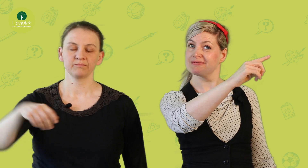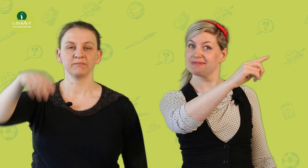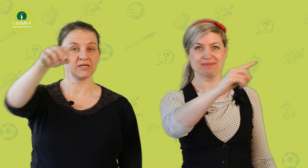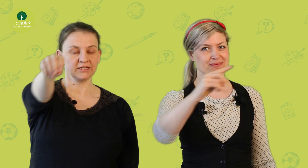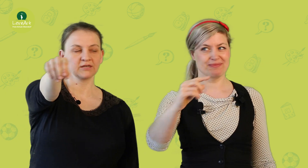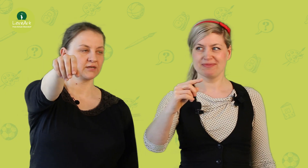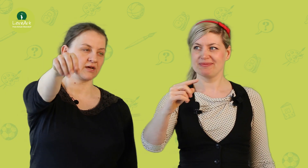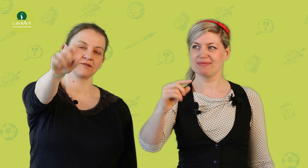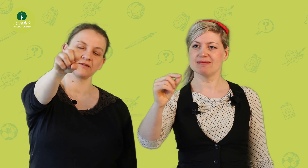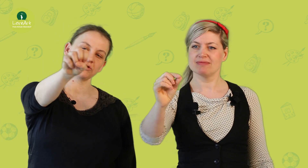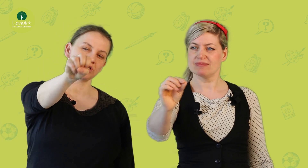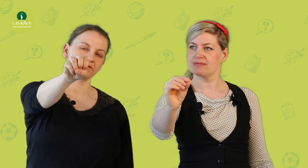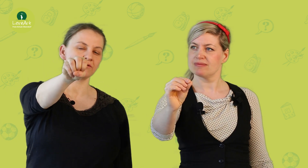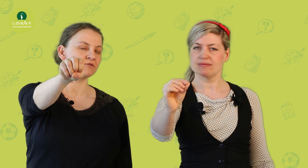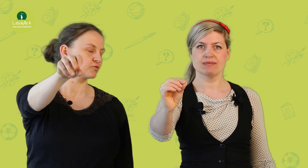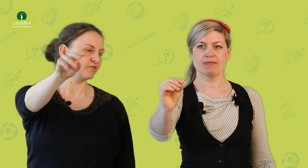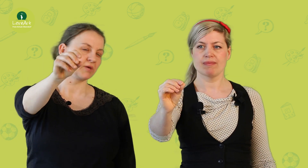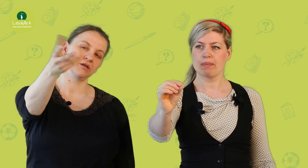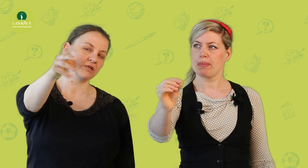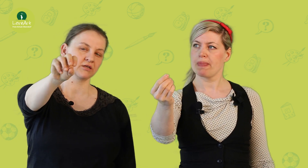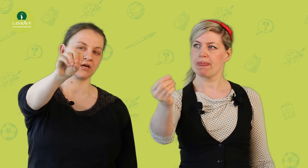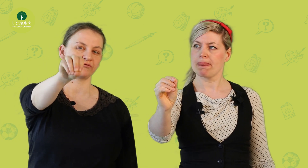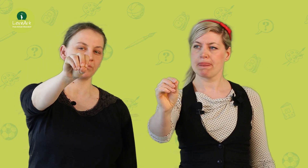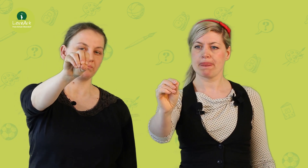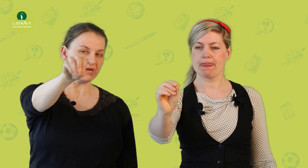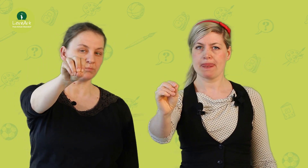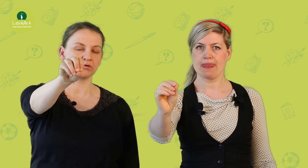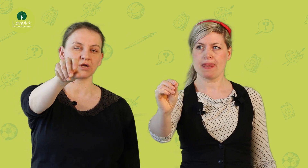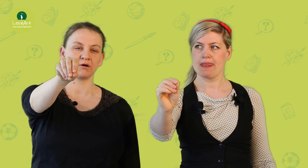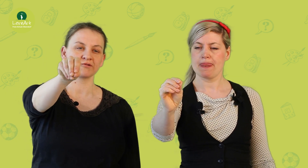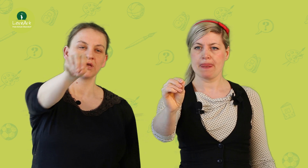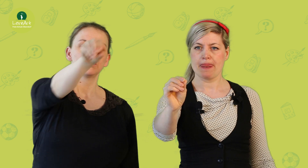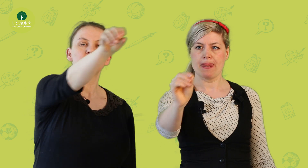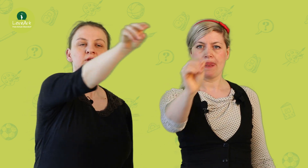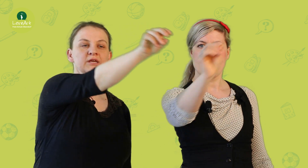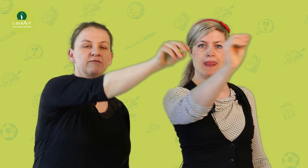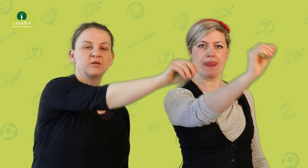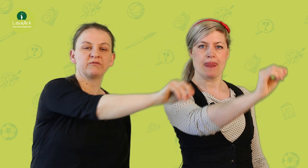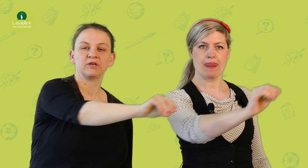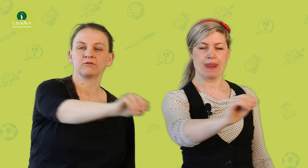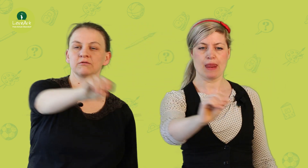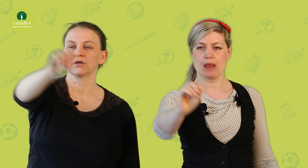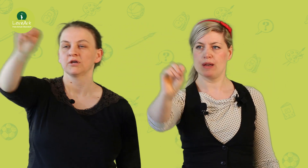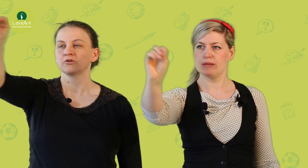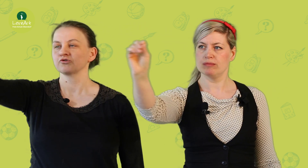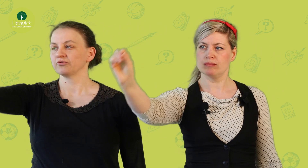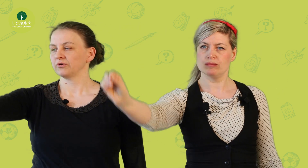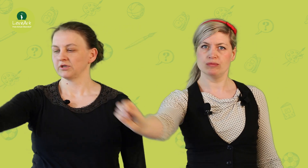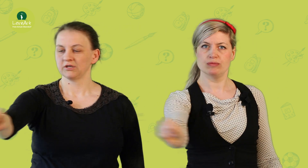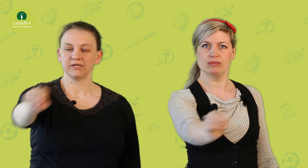mit der liegenden Acht. Das heißt, wir stellen uns vor, wir machen die liegende Acht vom Mittelpunkt aus und dann gehen wir die Bewegung schön in die